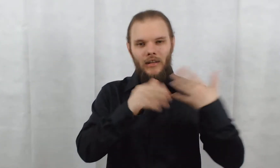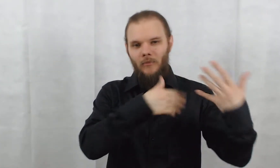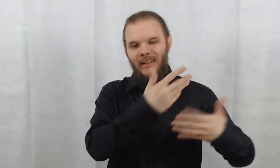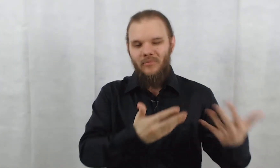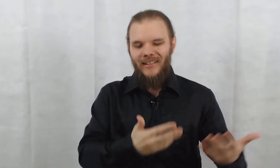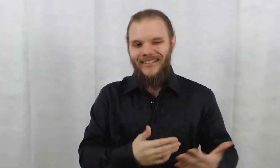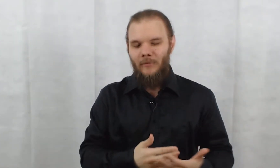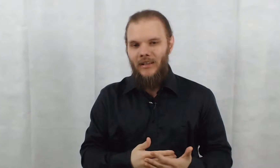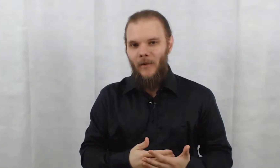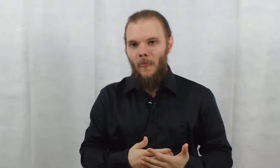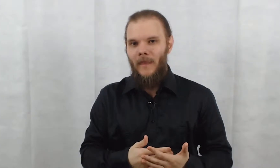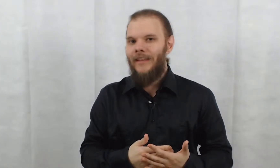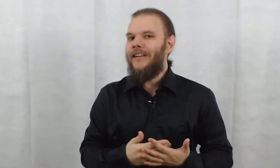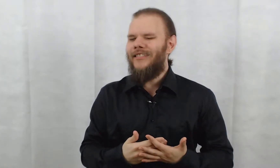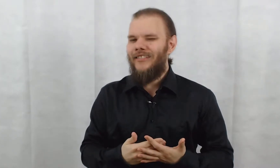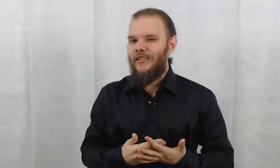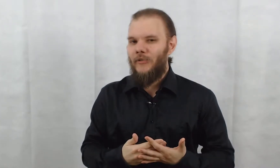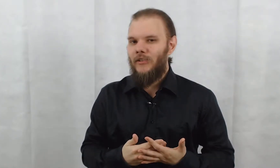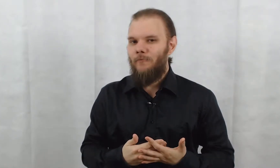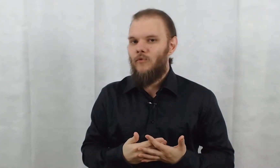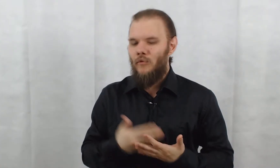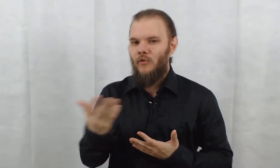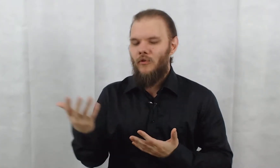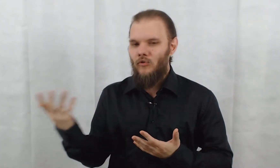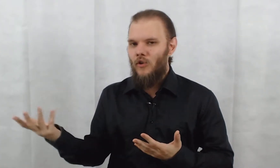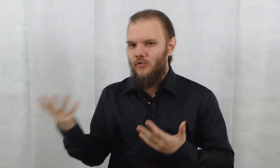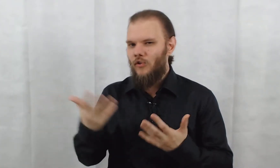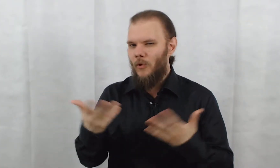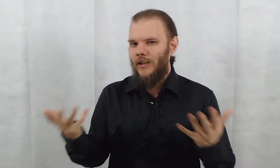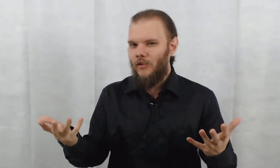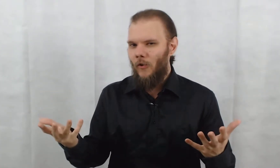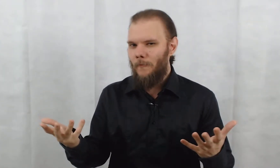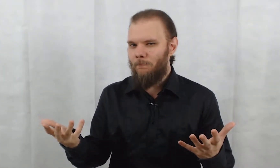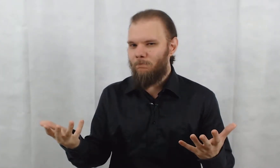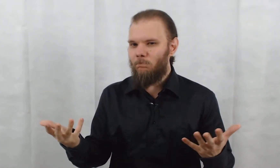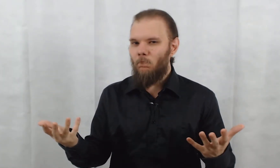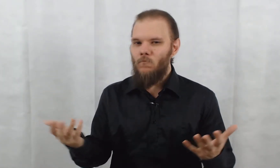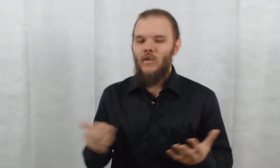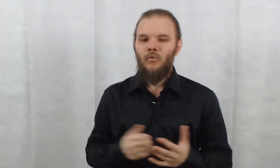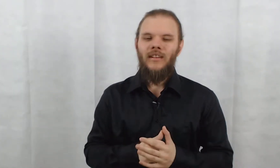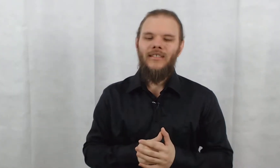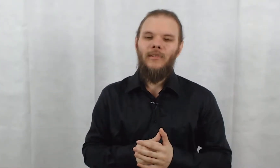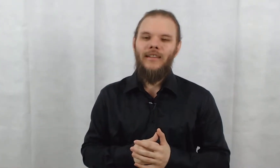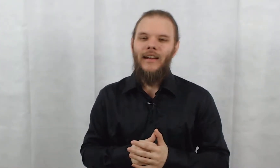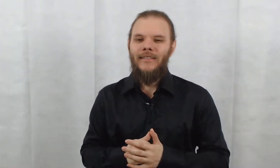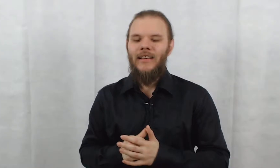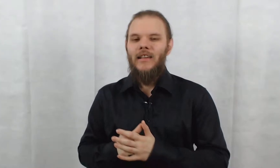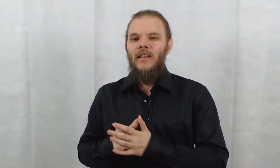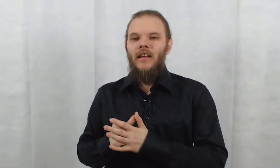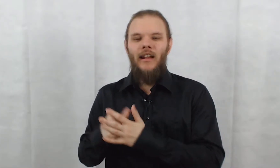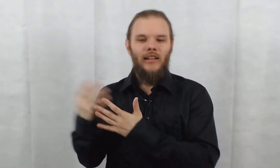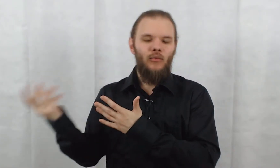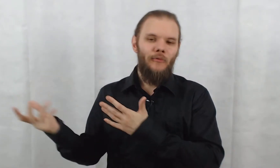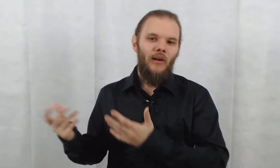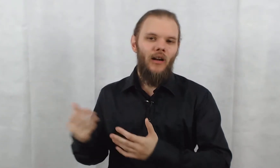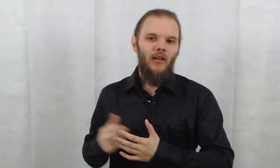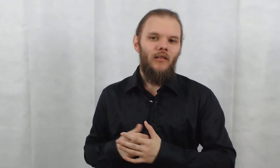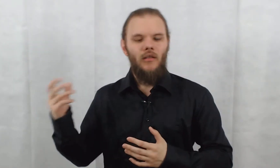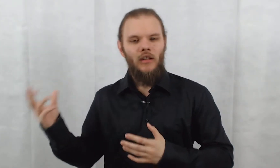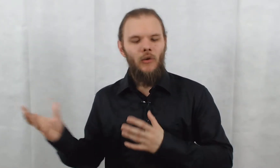manipuler sa mère ? Et à quel dessin aussi ? Que veut le Roth justement là-dedans ? Tout ça, ça m'intéresse. Et à la toute fin, il y a une